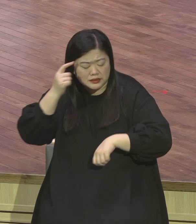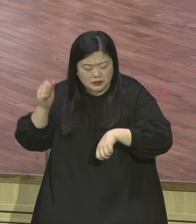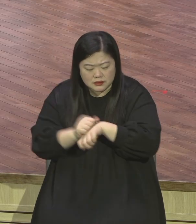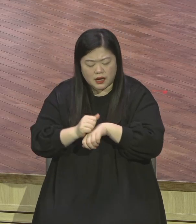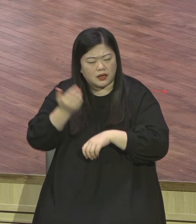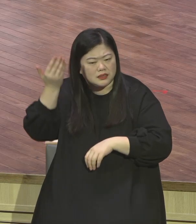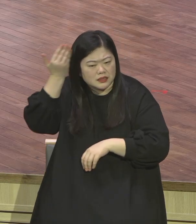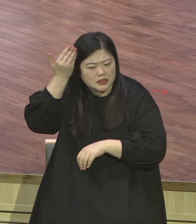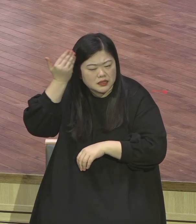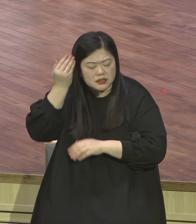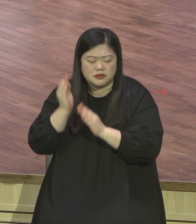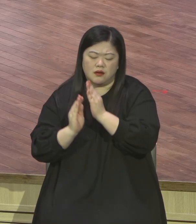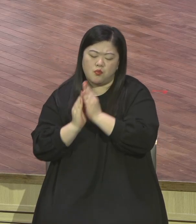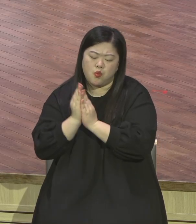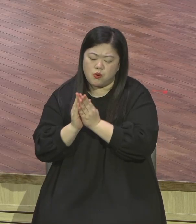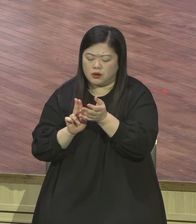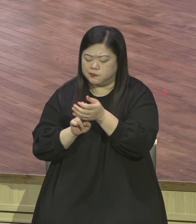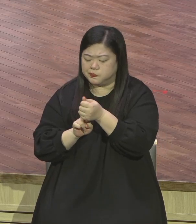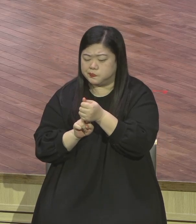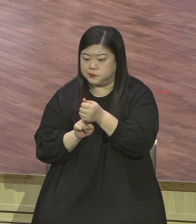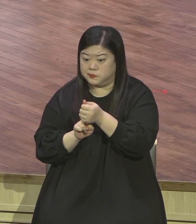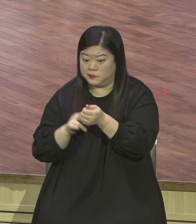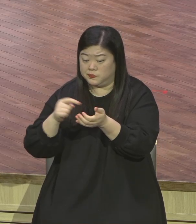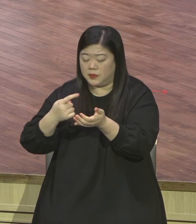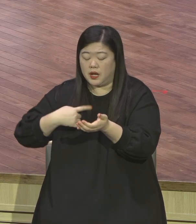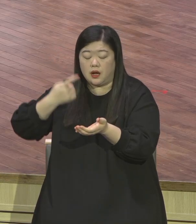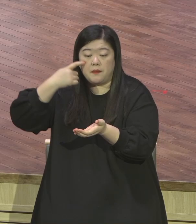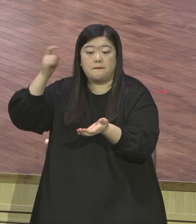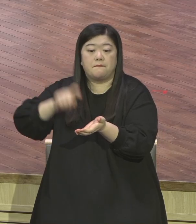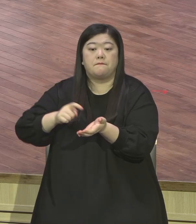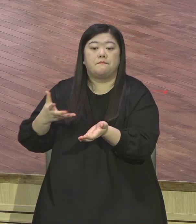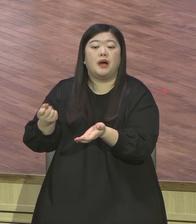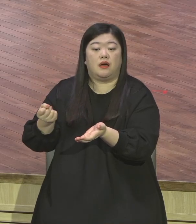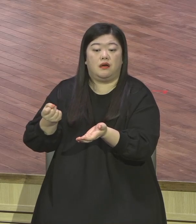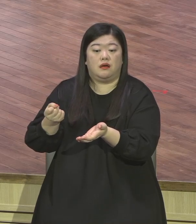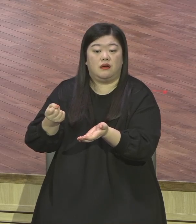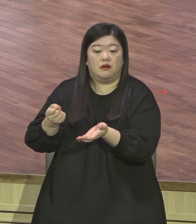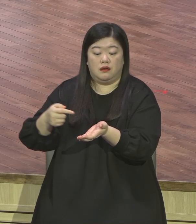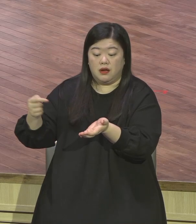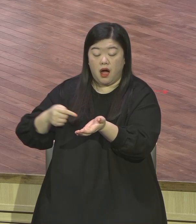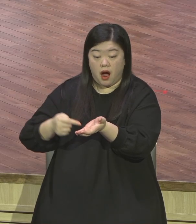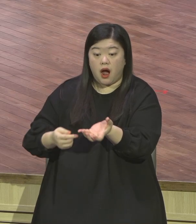게 아무나 찾는 거 아니에요 갈급한 마음으로 지식된 마음으로 순수한 마음으로 거짓 없이